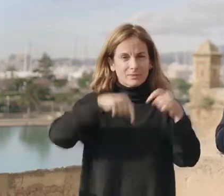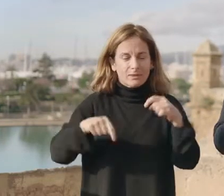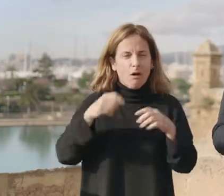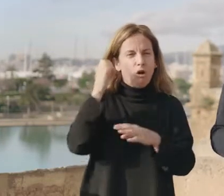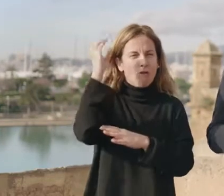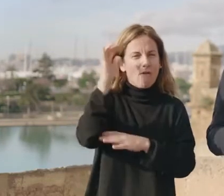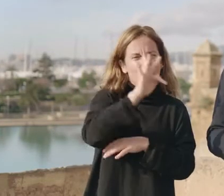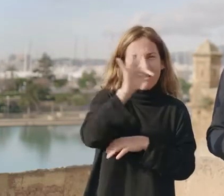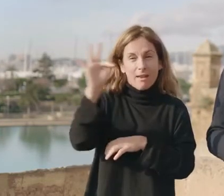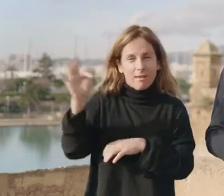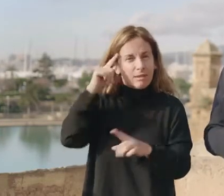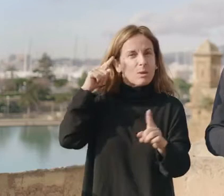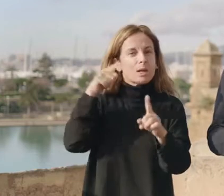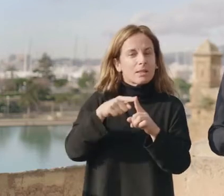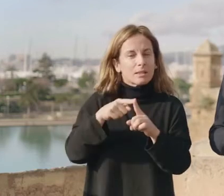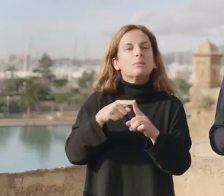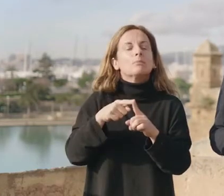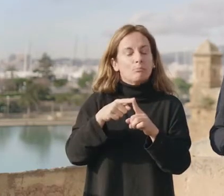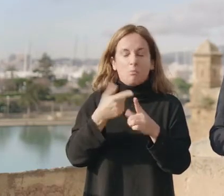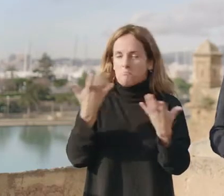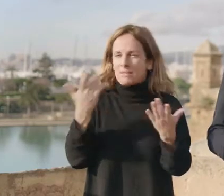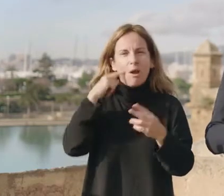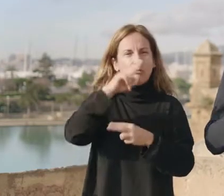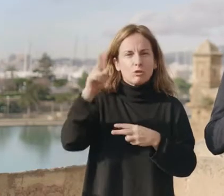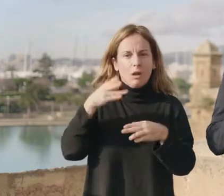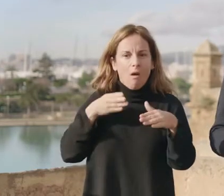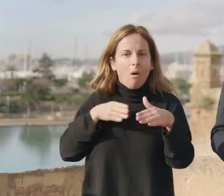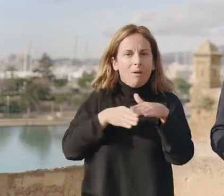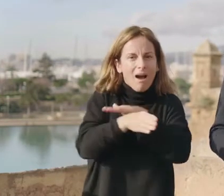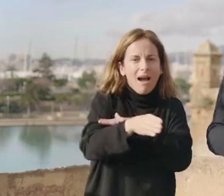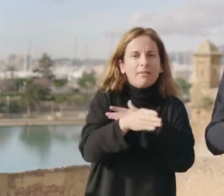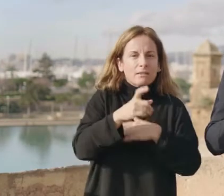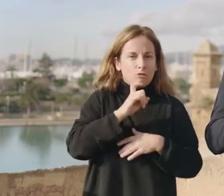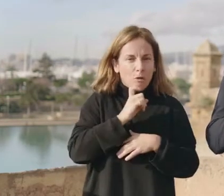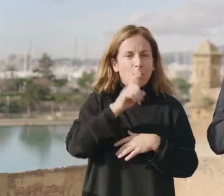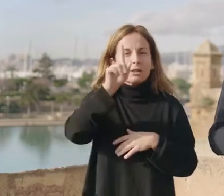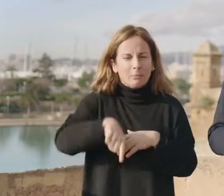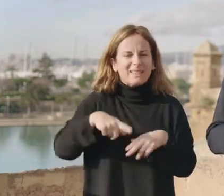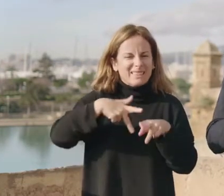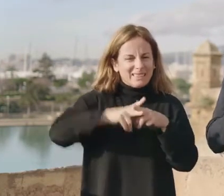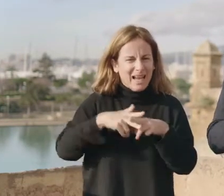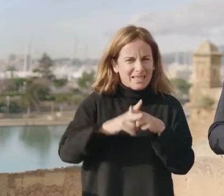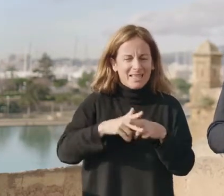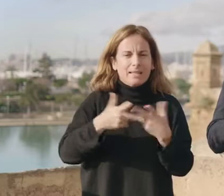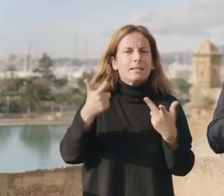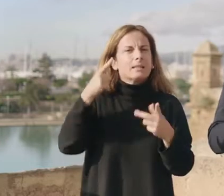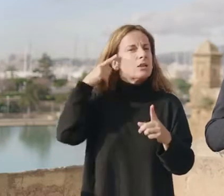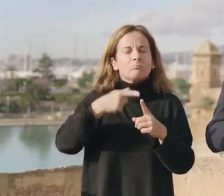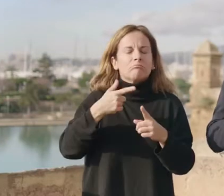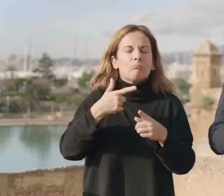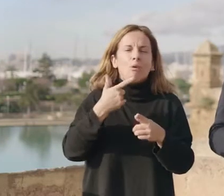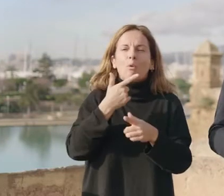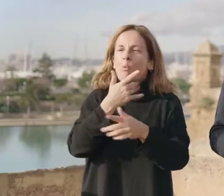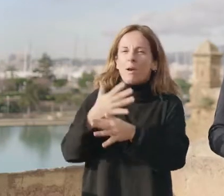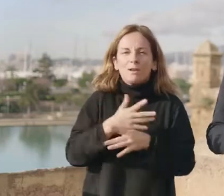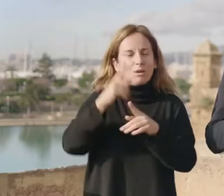-ho de la millor manera possible, l'accessibilitat als museus. Farem tallers i jugarem per arribar a unes